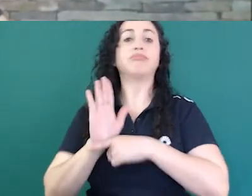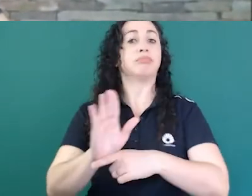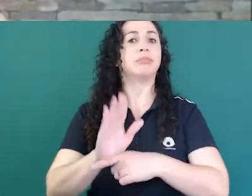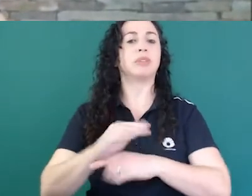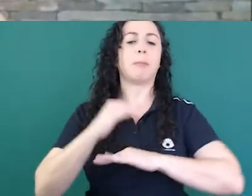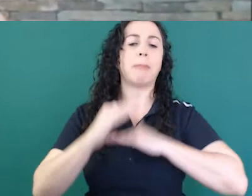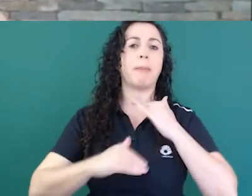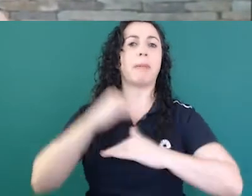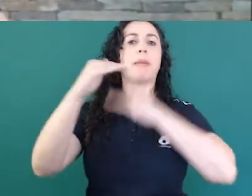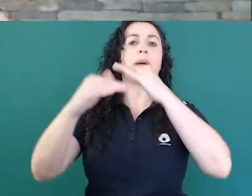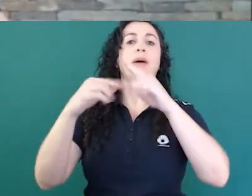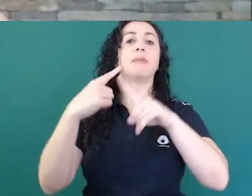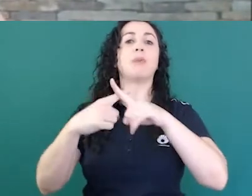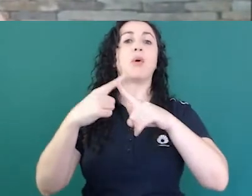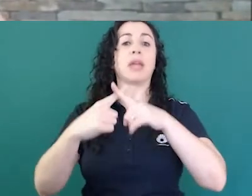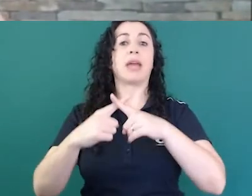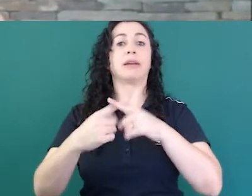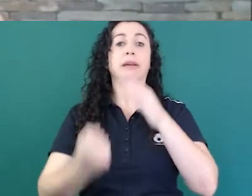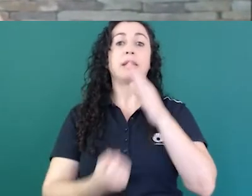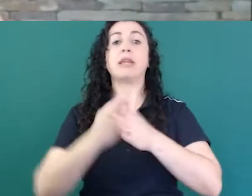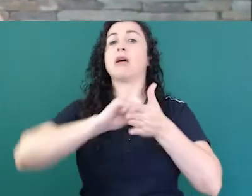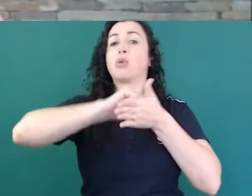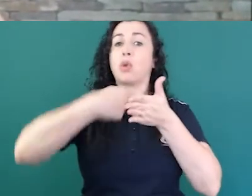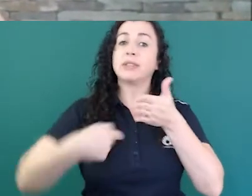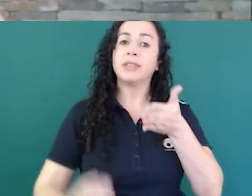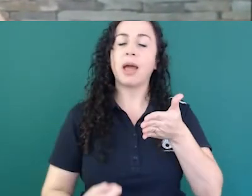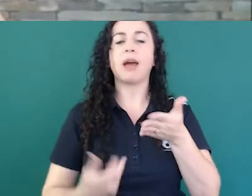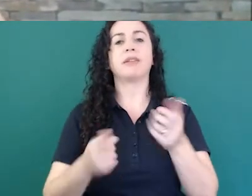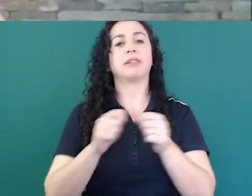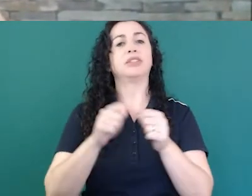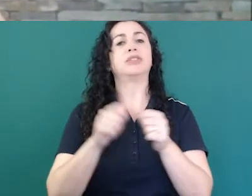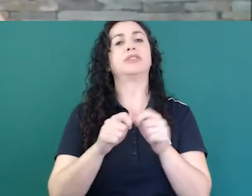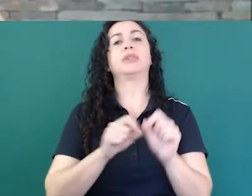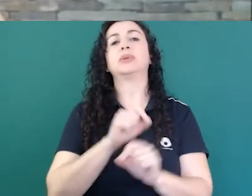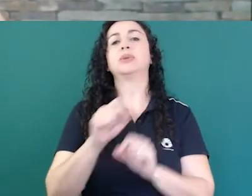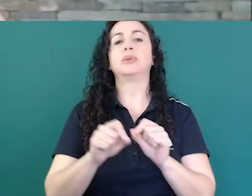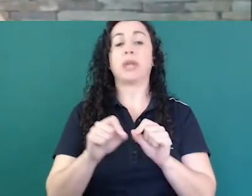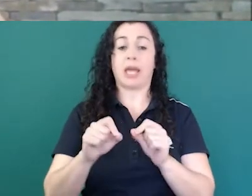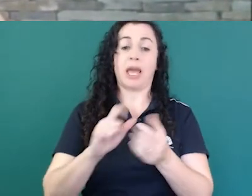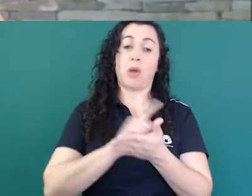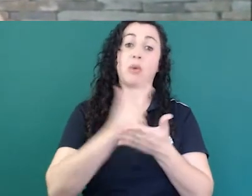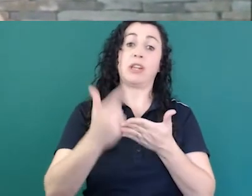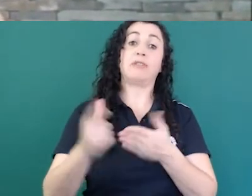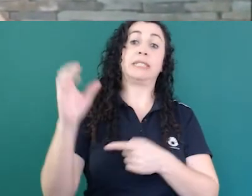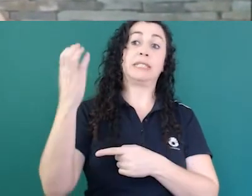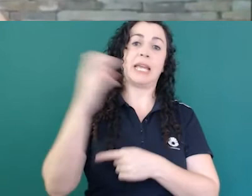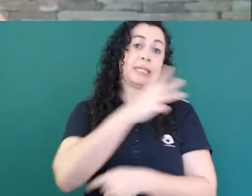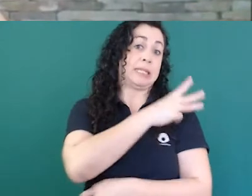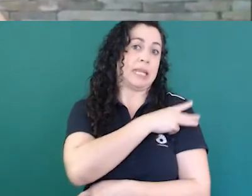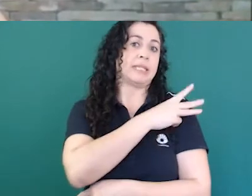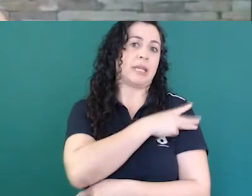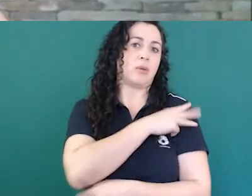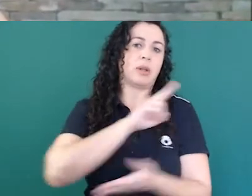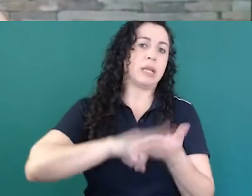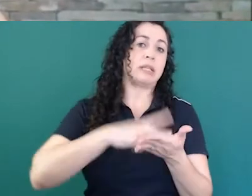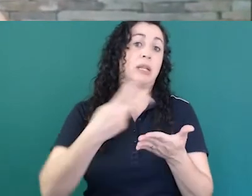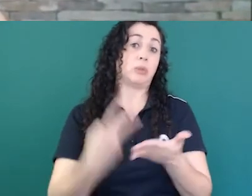da área de ciências porque a gente estava traduzindo um livro de ciências do terceiro ano do ensino fundamental